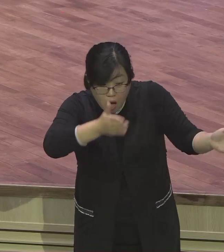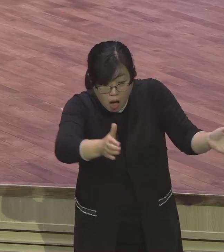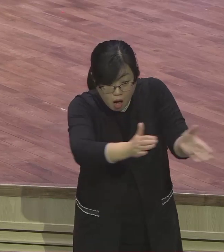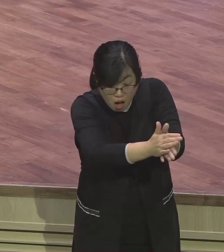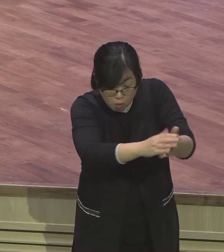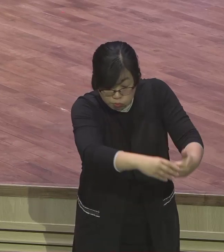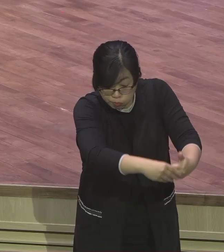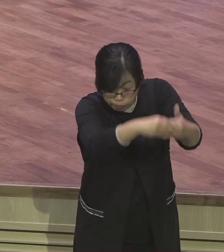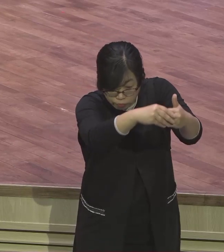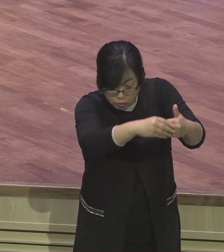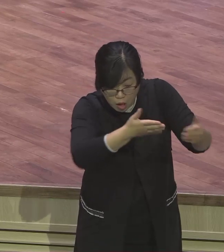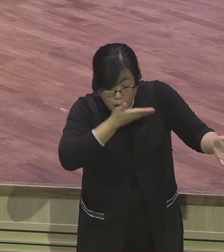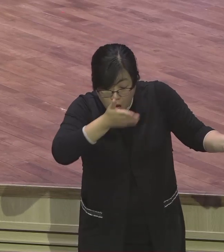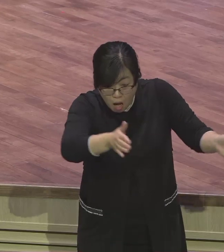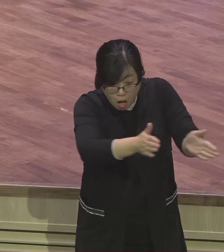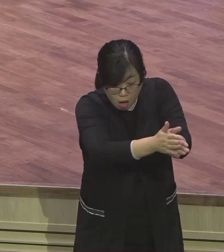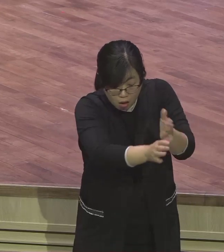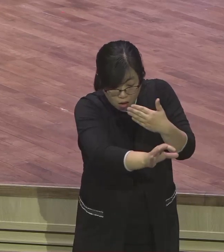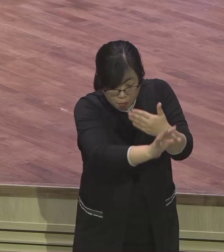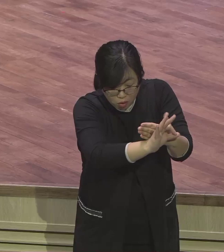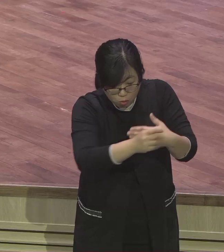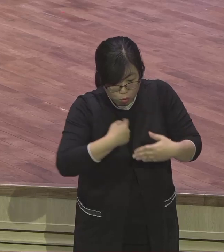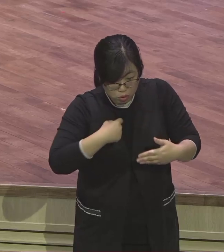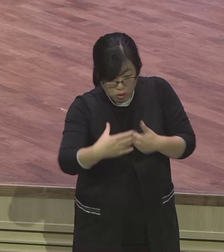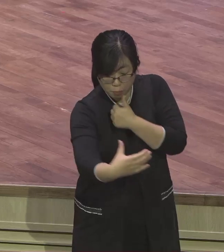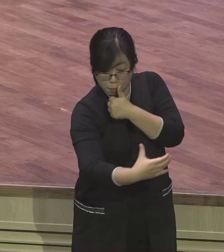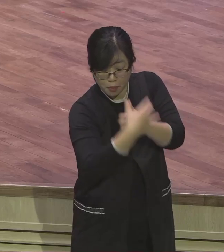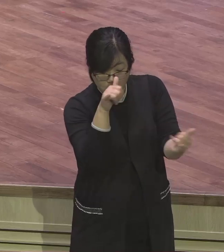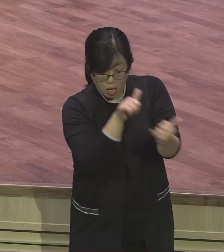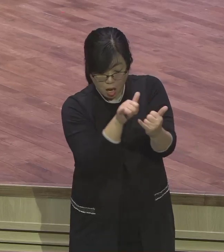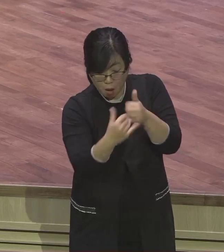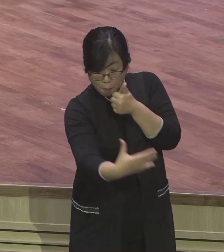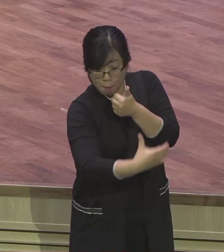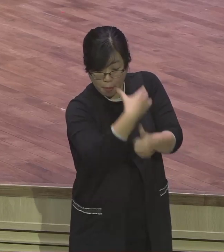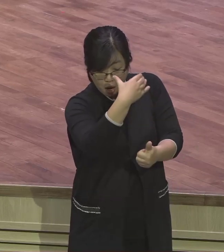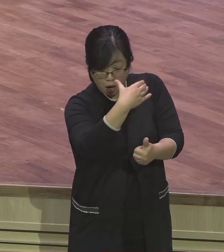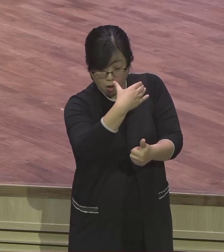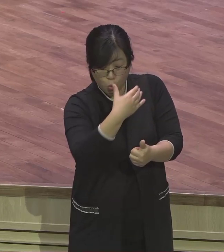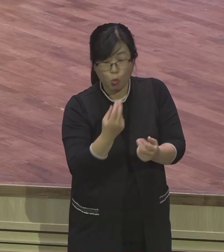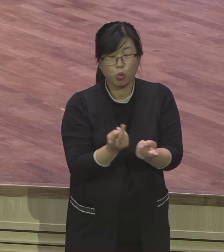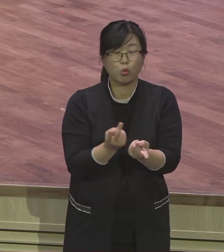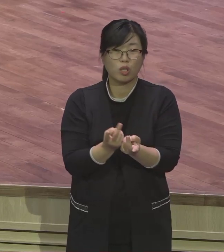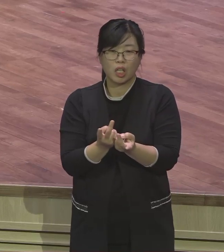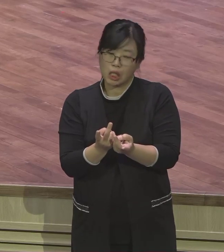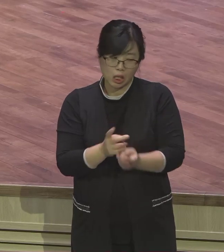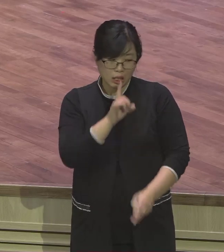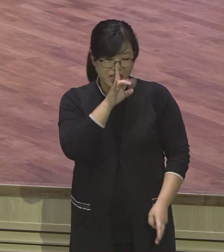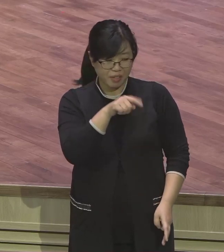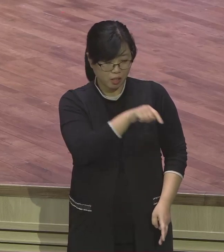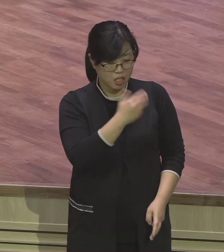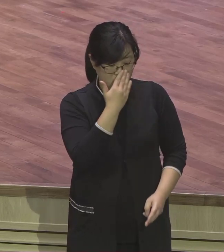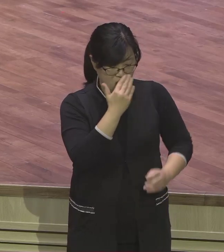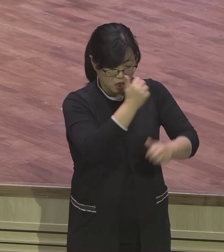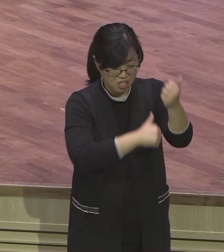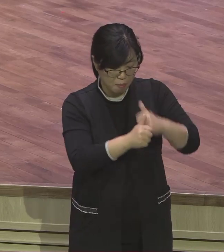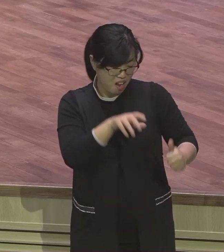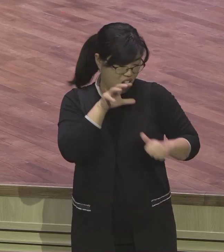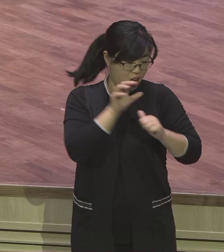그렇기 때문에 이것들을 억압시키겠다. 억압정책을 선거예요. 그런데 본문에 보면 애국 왕이 노역을 시키고 괴롭게 하면 번성이